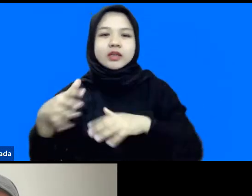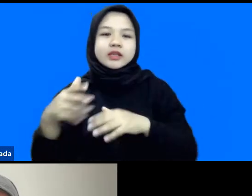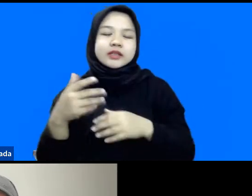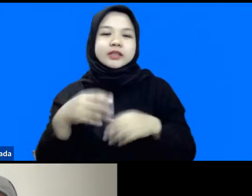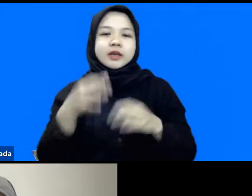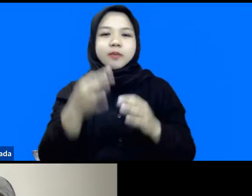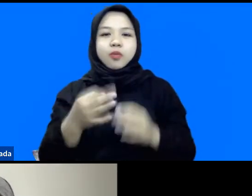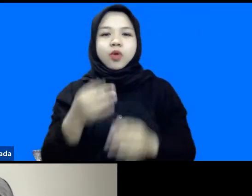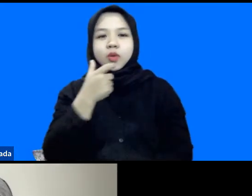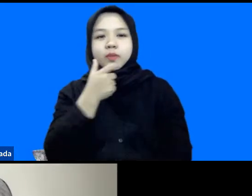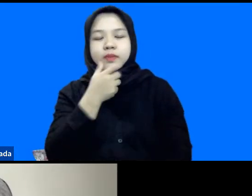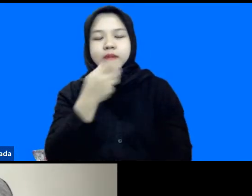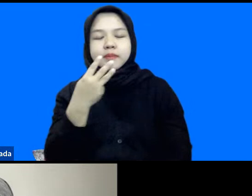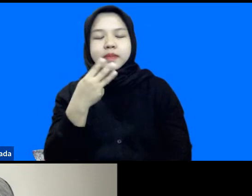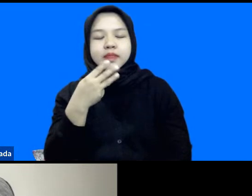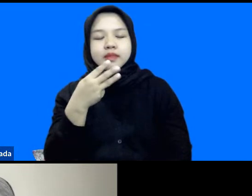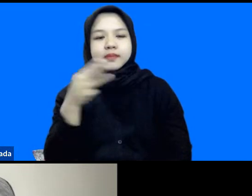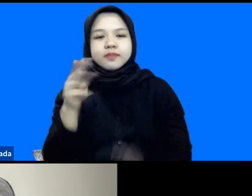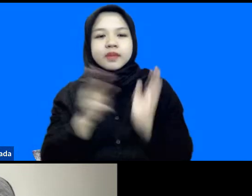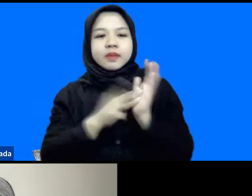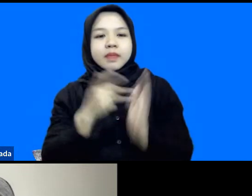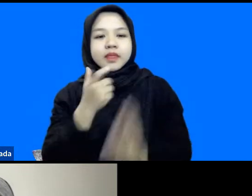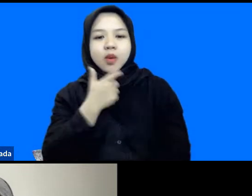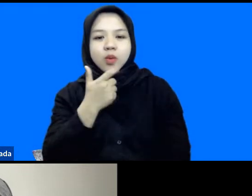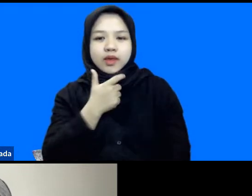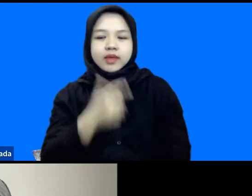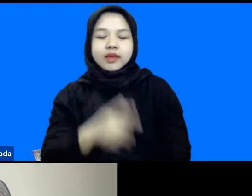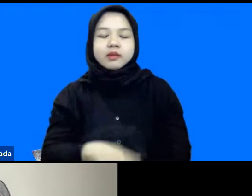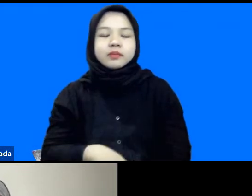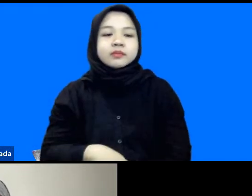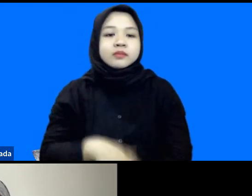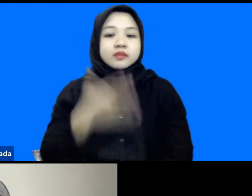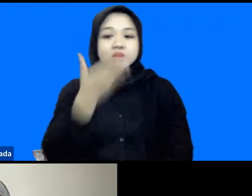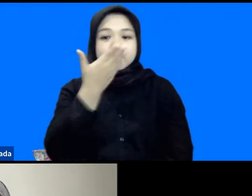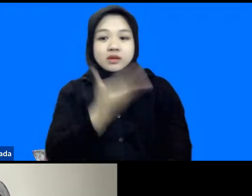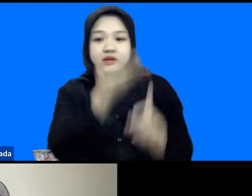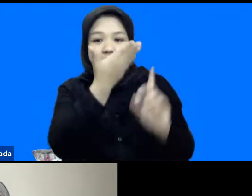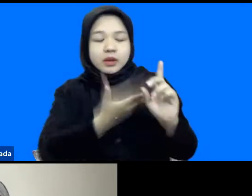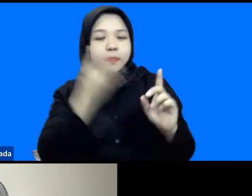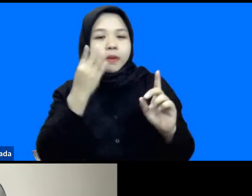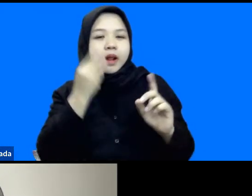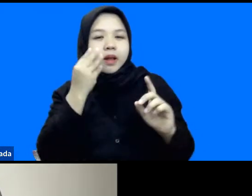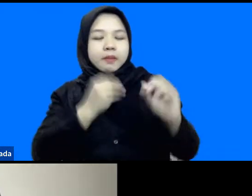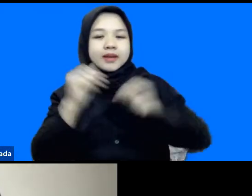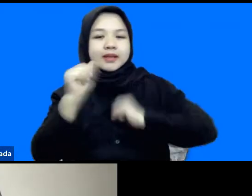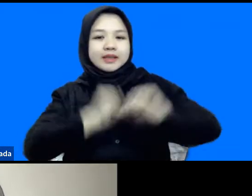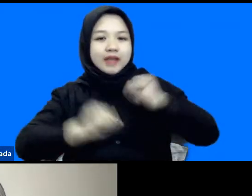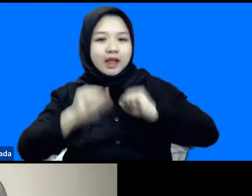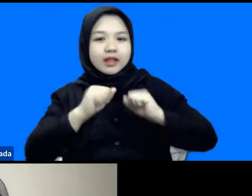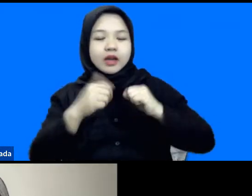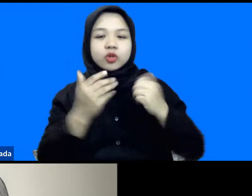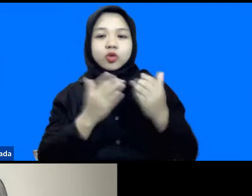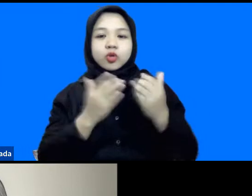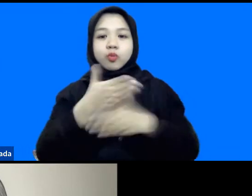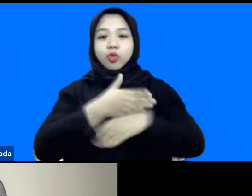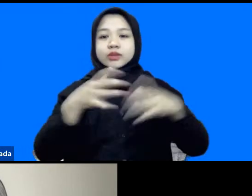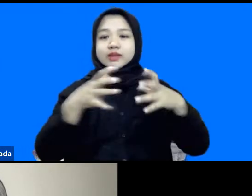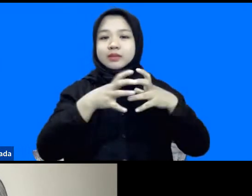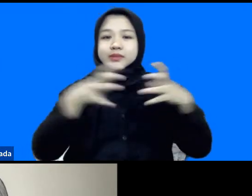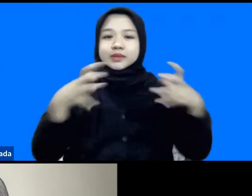pengalaman beliau terkait dengan kegiatan-kegiatan ataupun proyek-proyek besar di